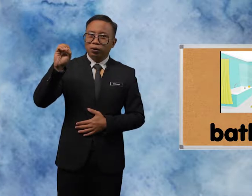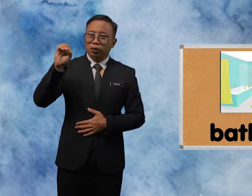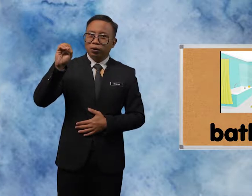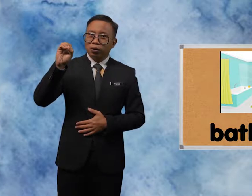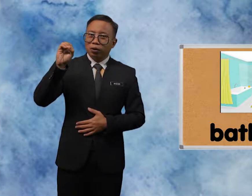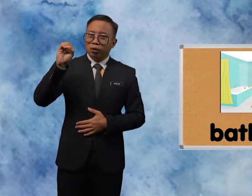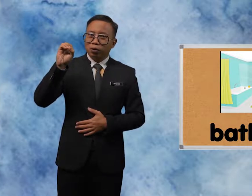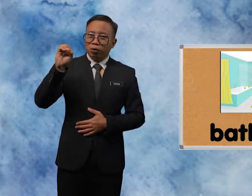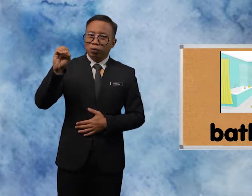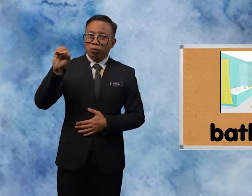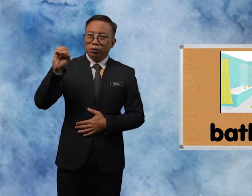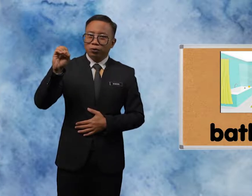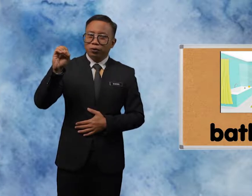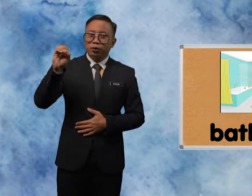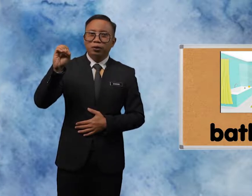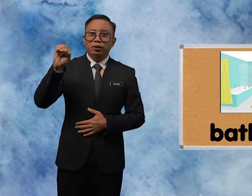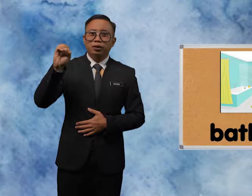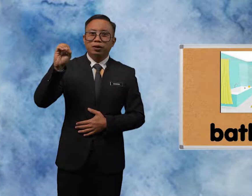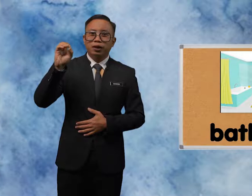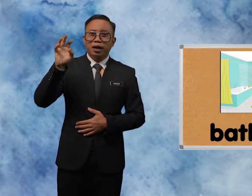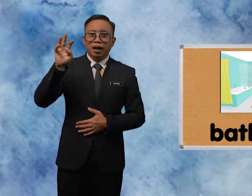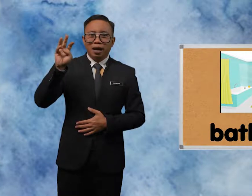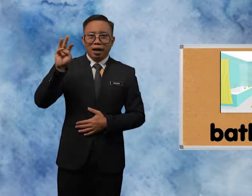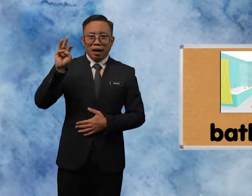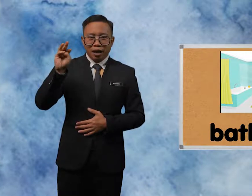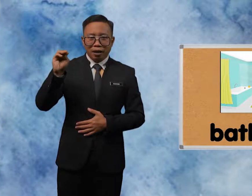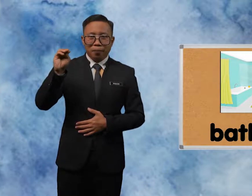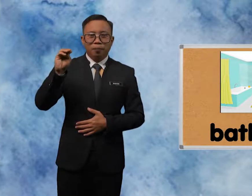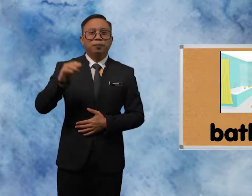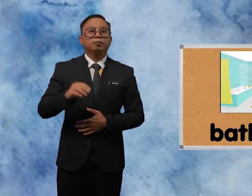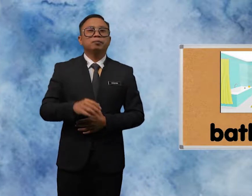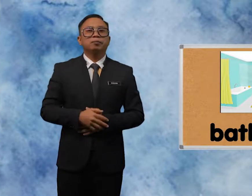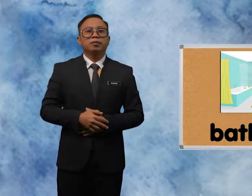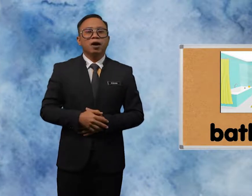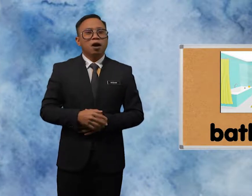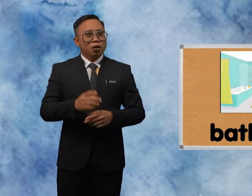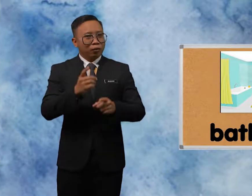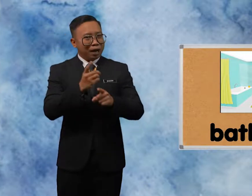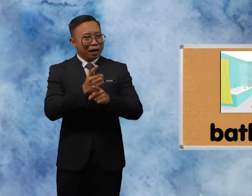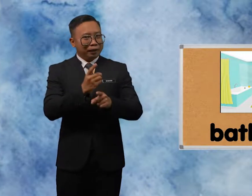O. T. M, right,